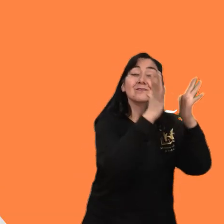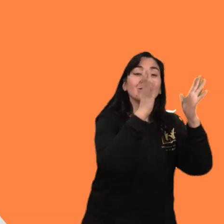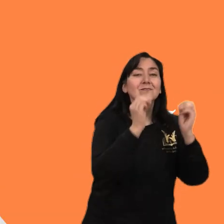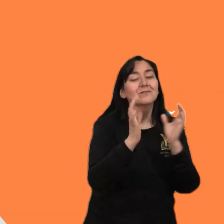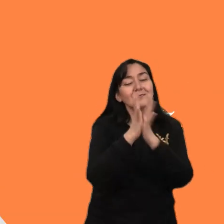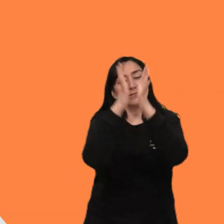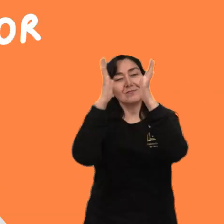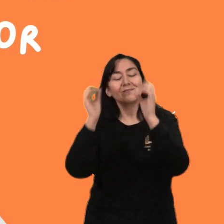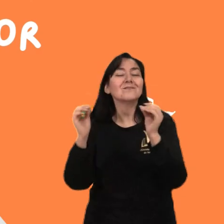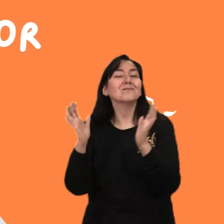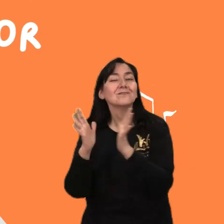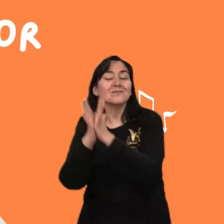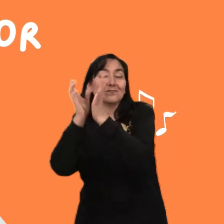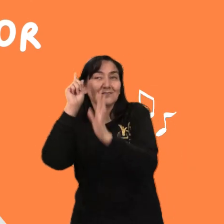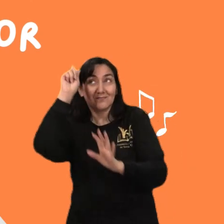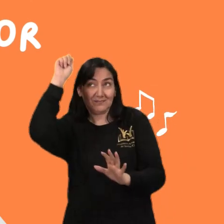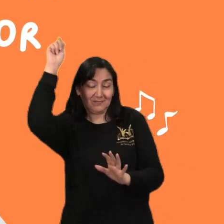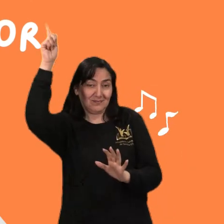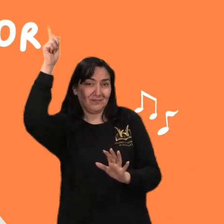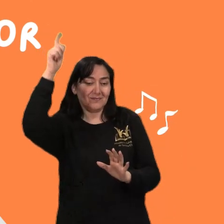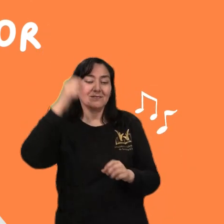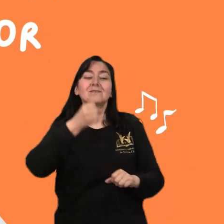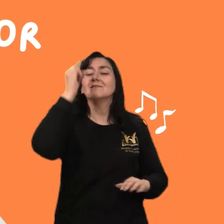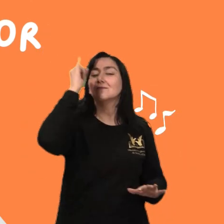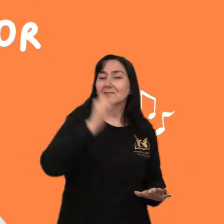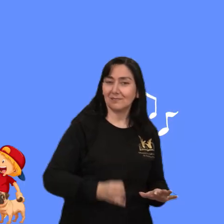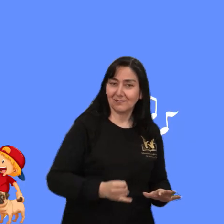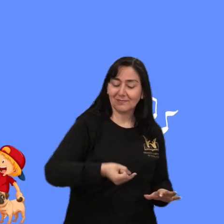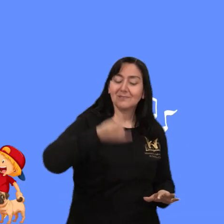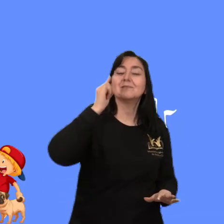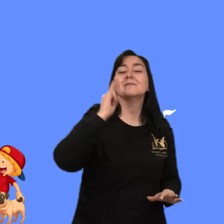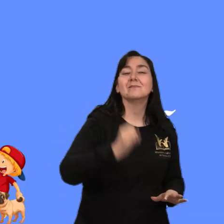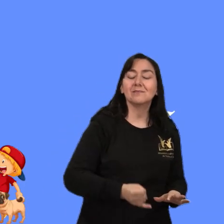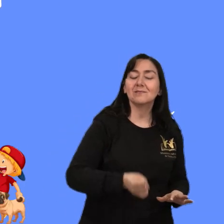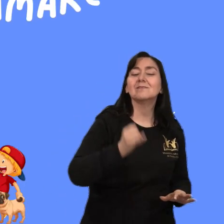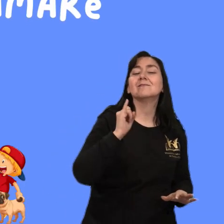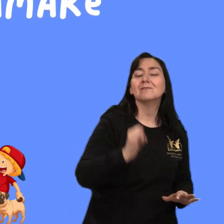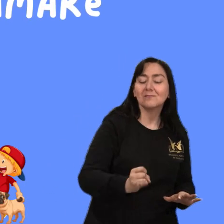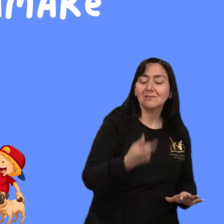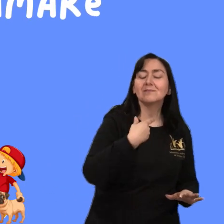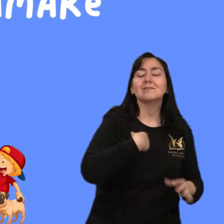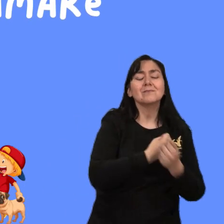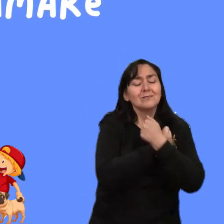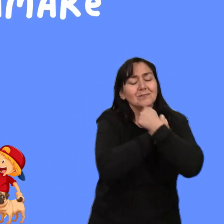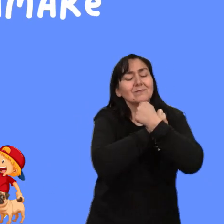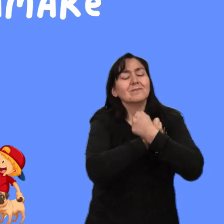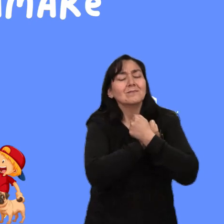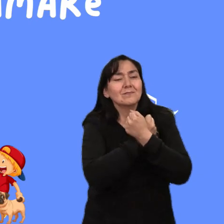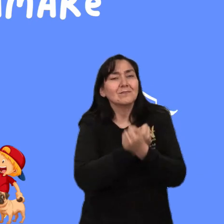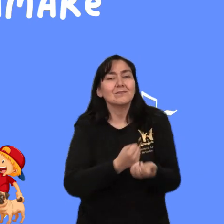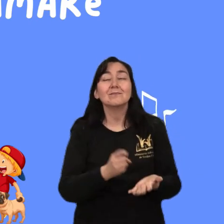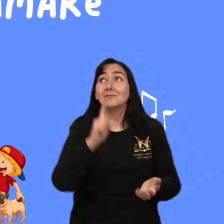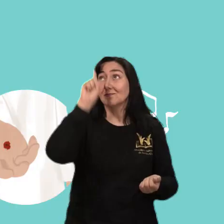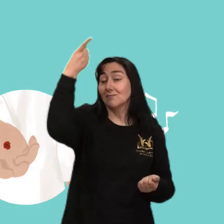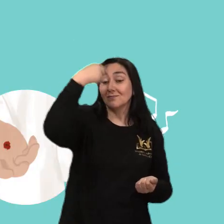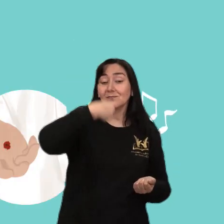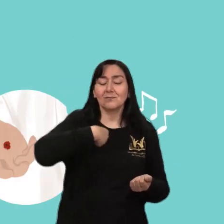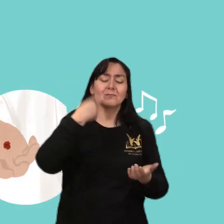Siempre, siempre, siempre le amaré Siempre, siempre, siempre le amaré